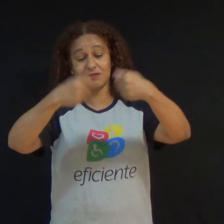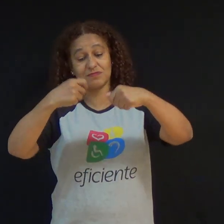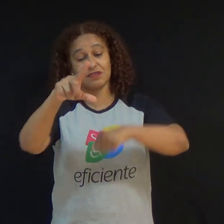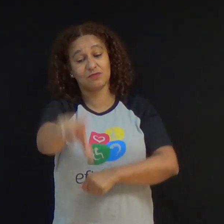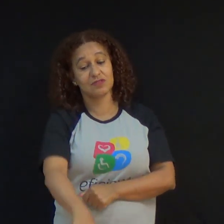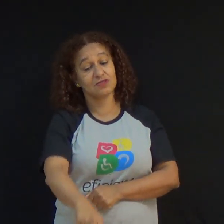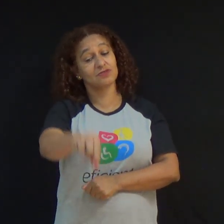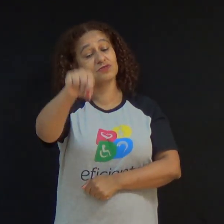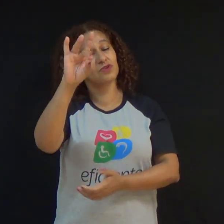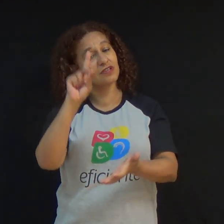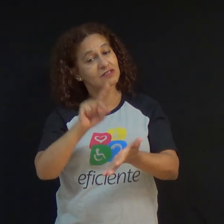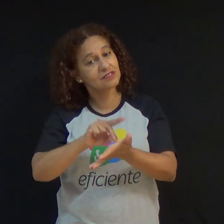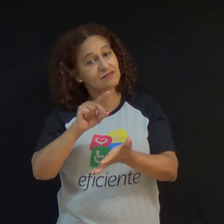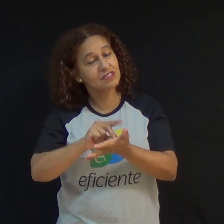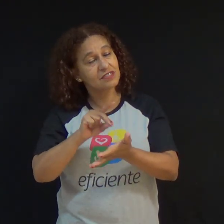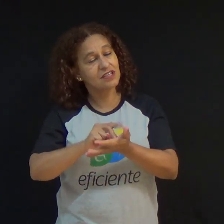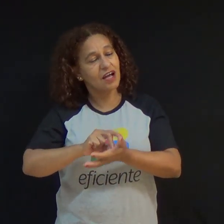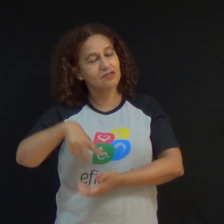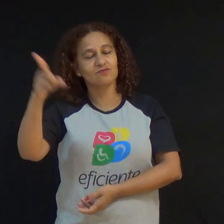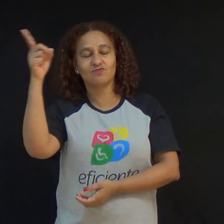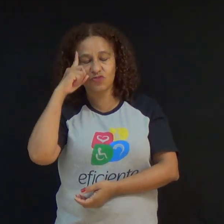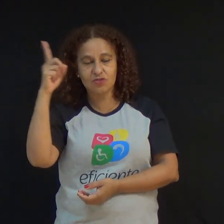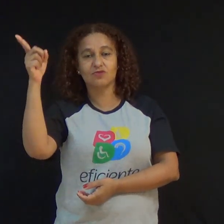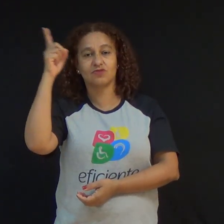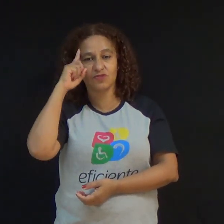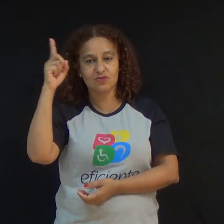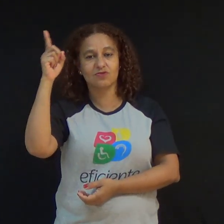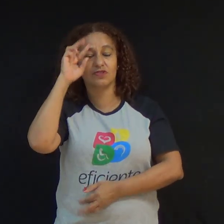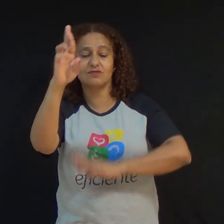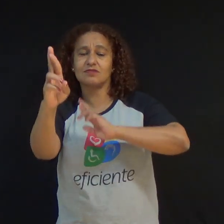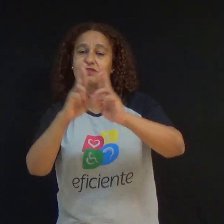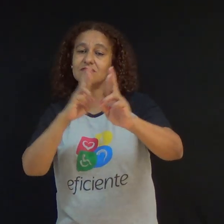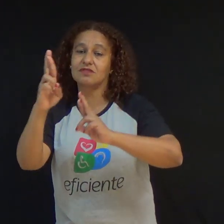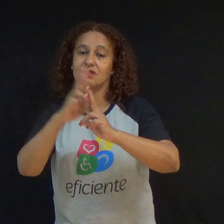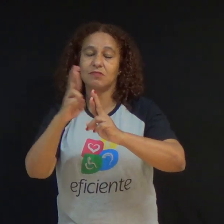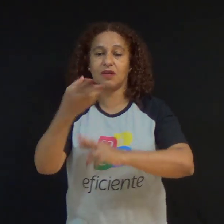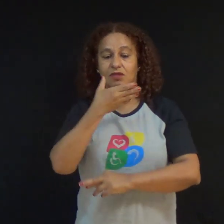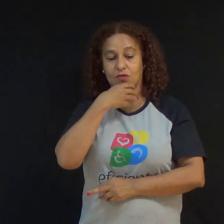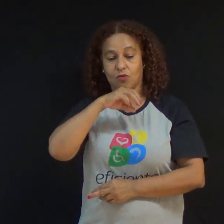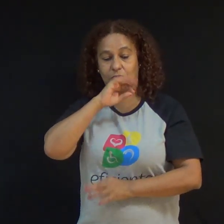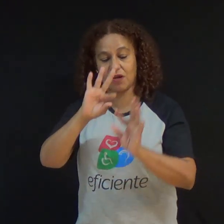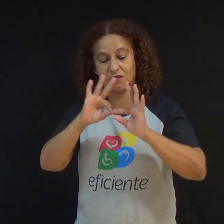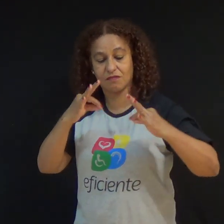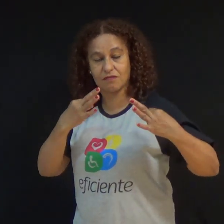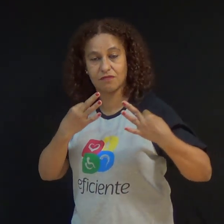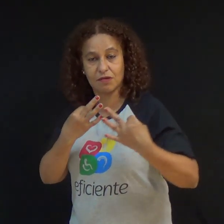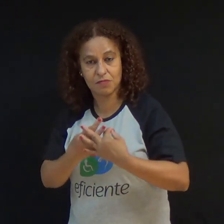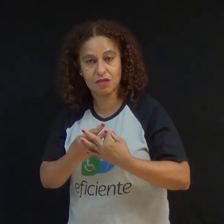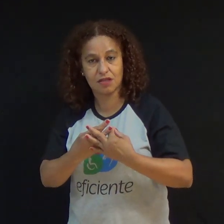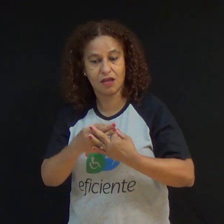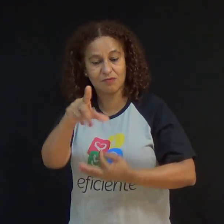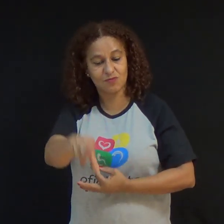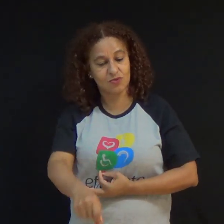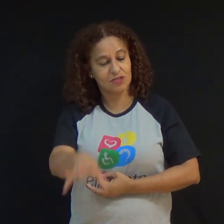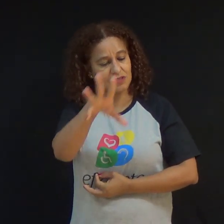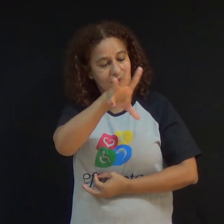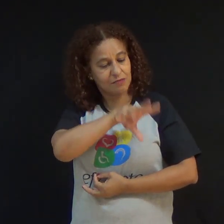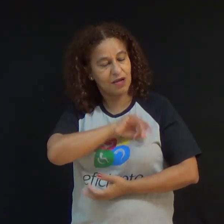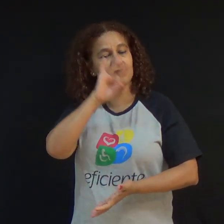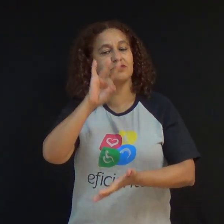tomar todos os dias. Seja no relacionamento com os pais, decidindo amá-los e dependente de nossa opinião a respeito de suas